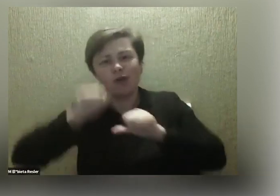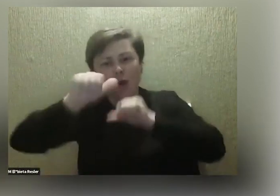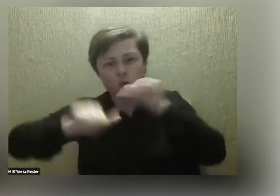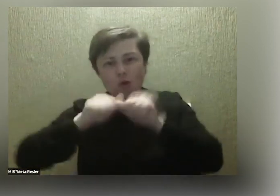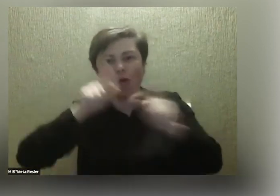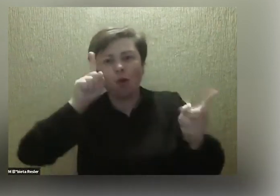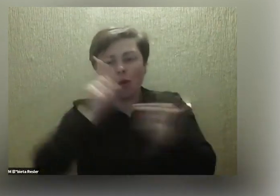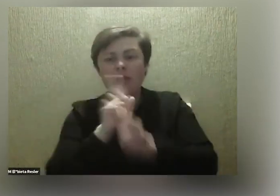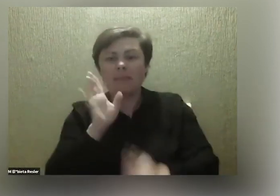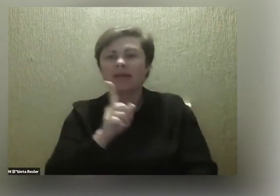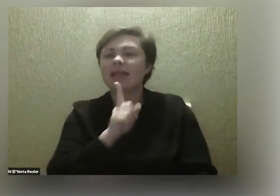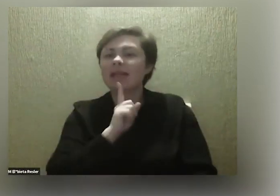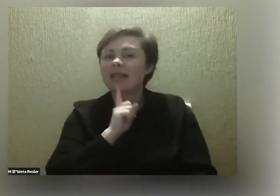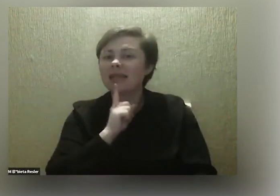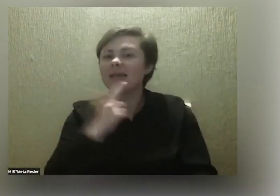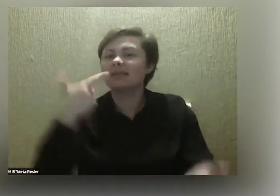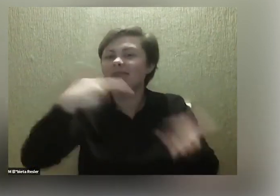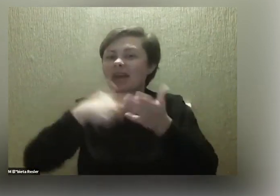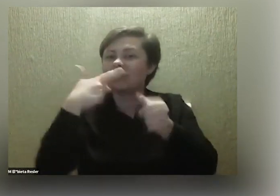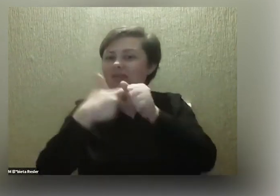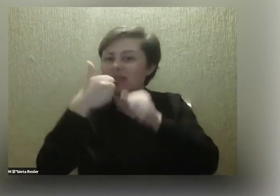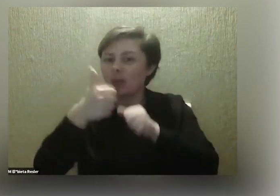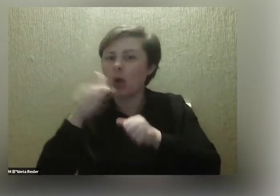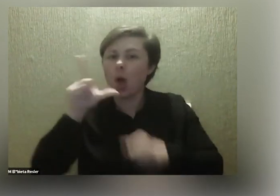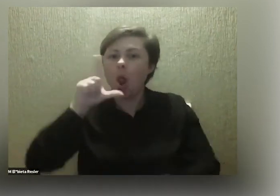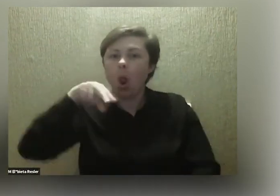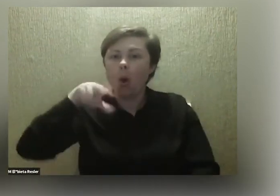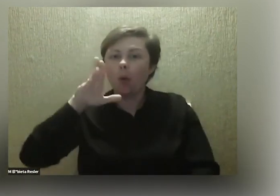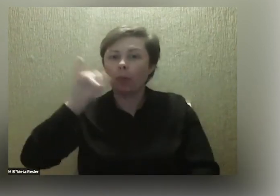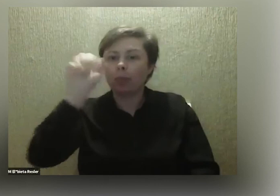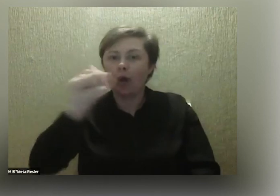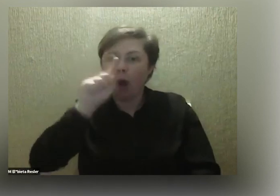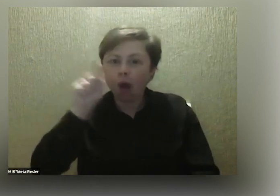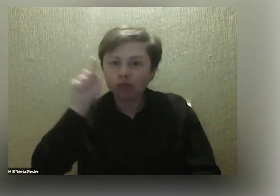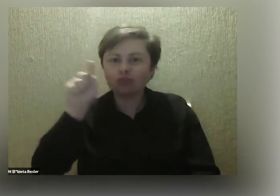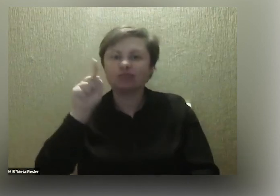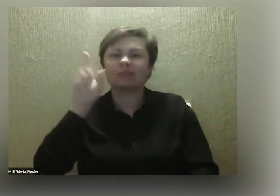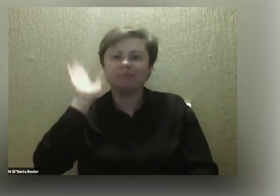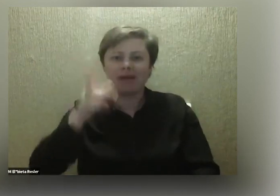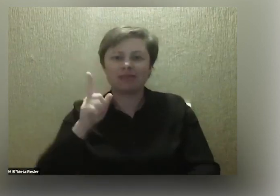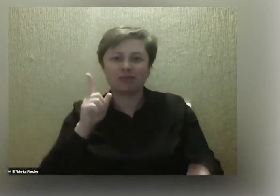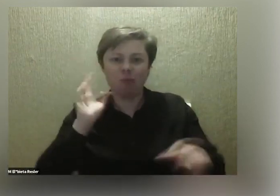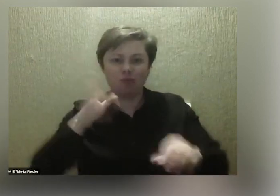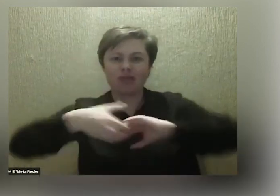w lipcu 2021 w Lubiążu będziemy mogli podać sobie ręce.